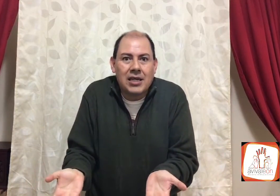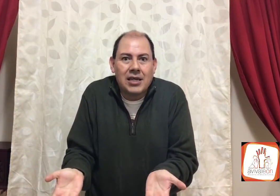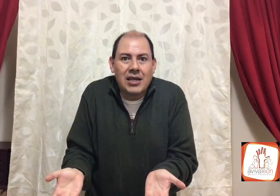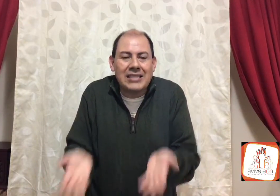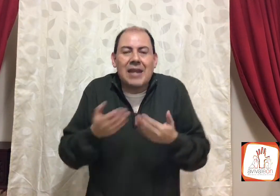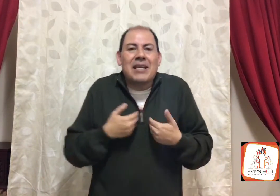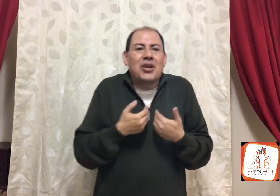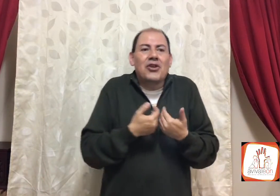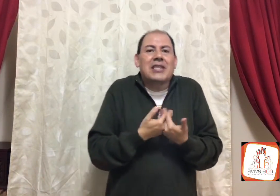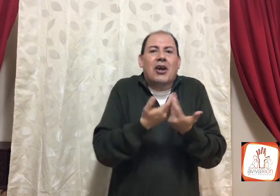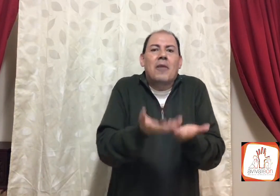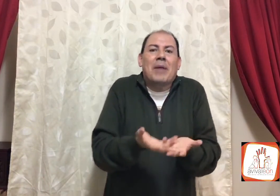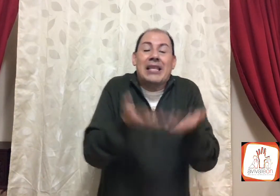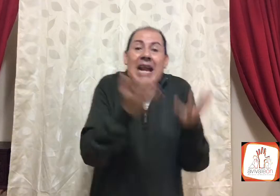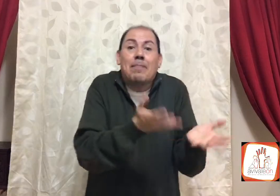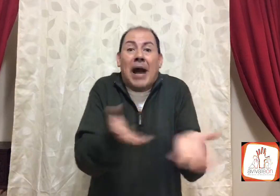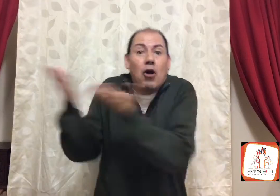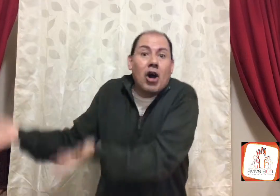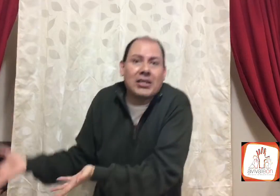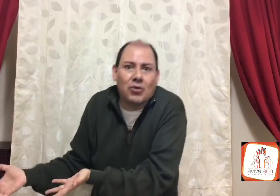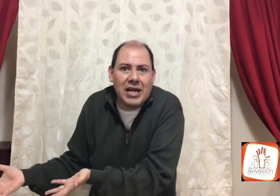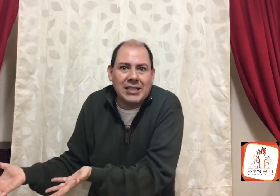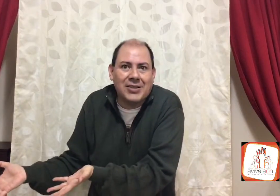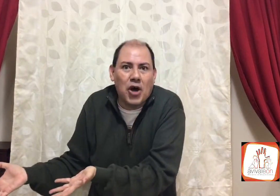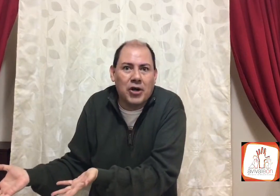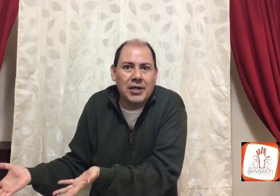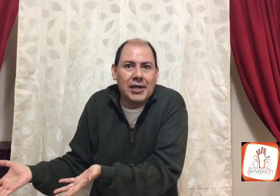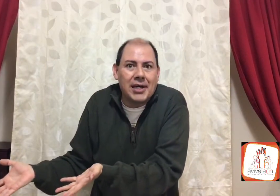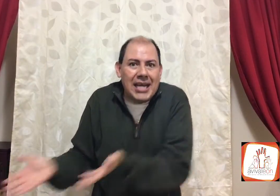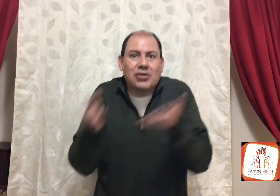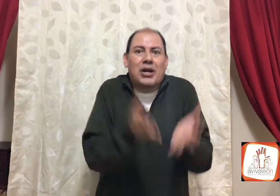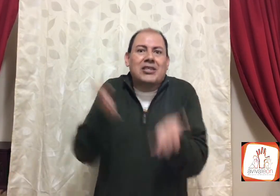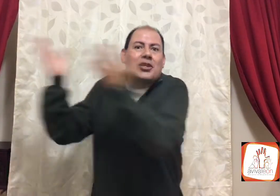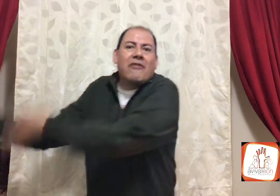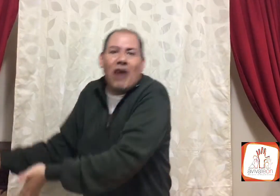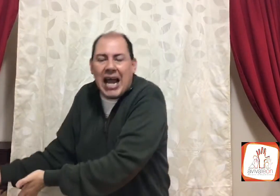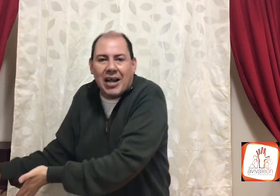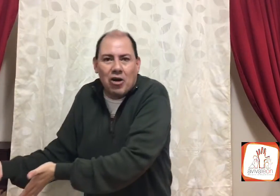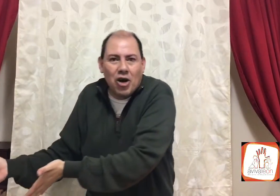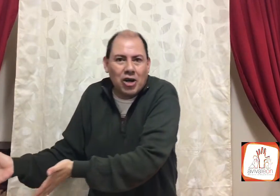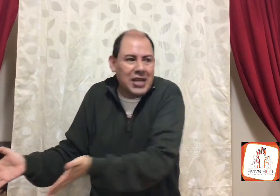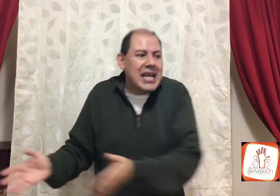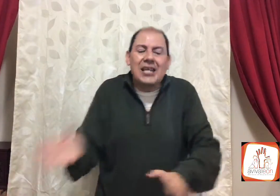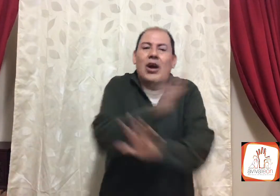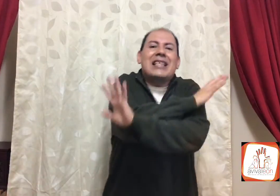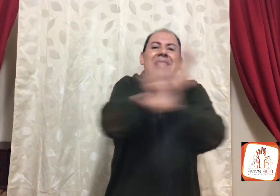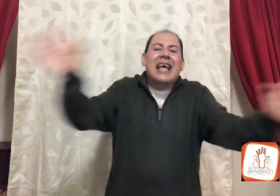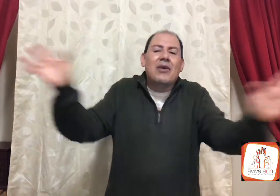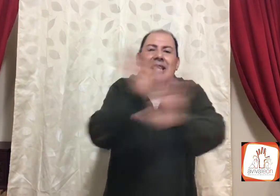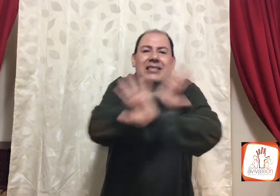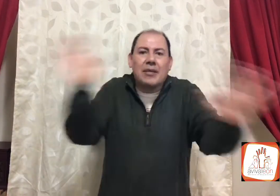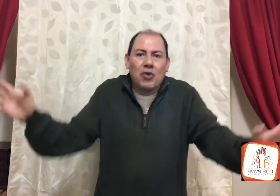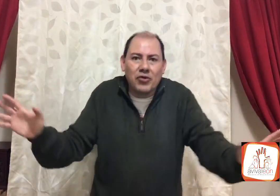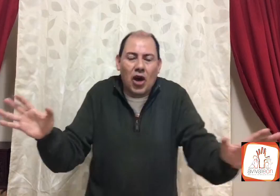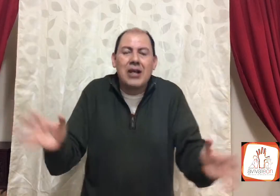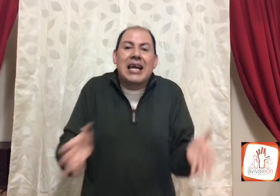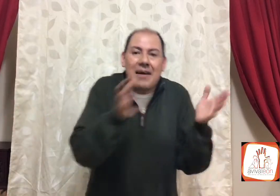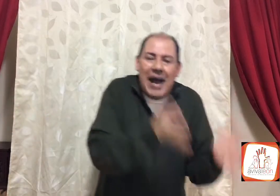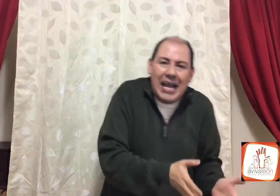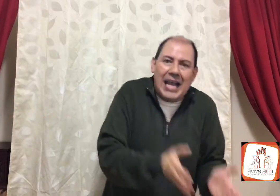la salvación no se compra, ya la pagó Jesucristo, Jesucristo ya fue a la cruz, y no hay dinero en este mundo, que valga